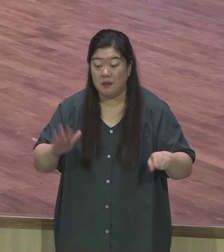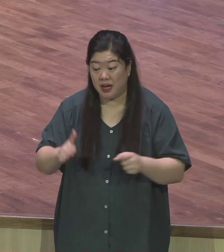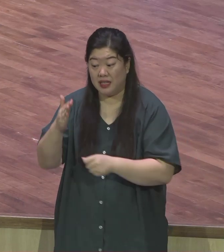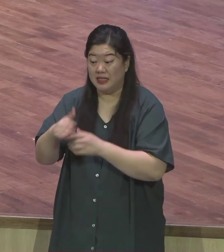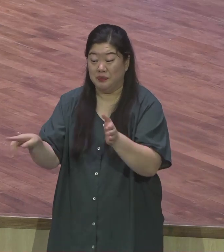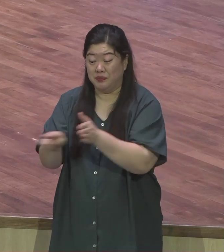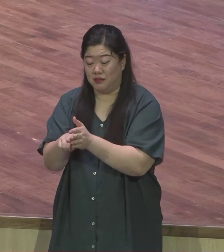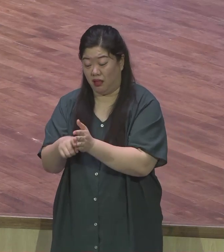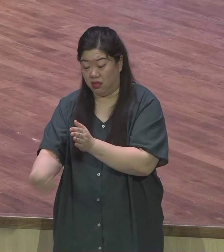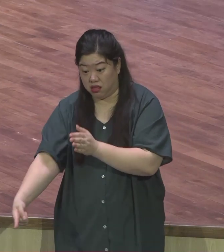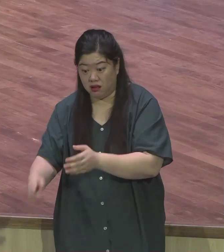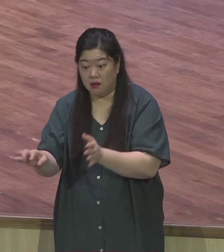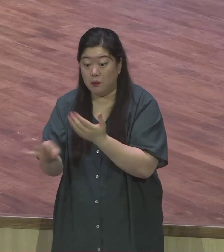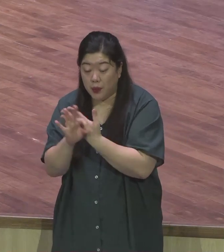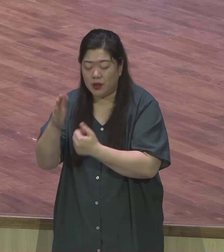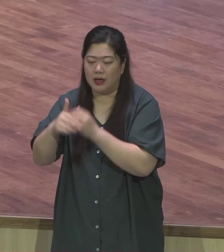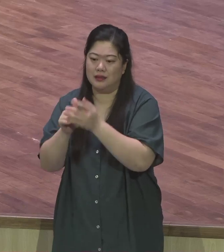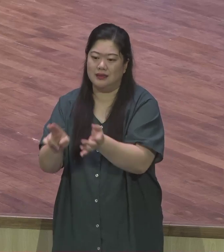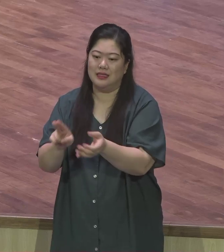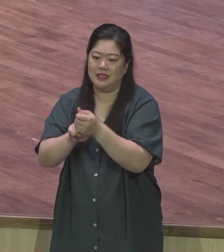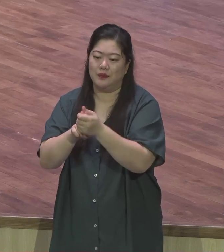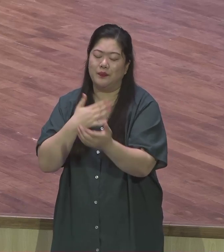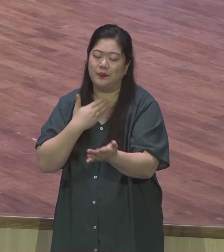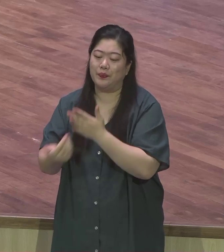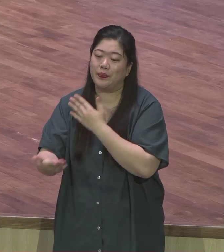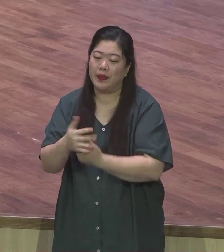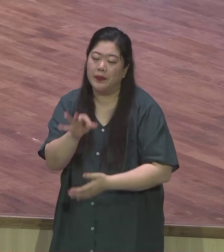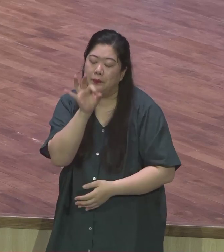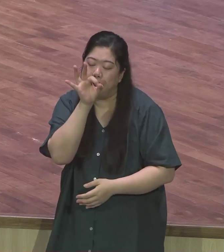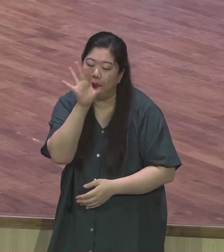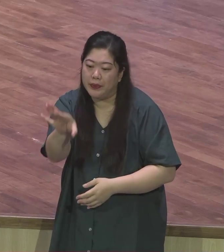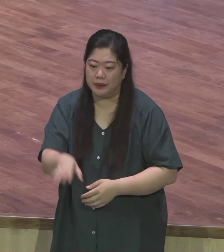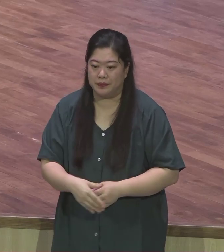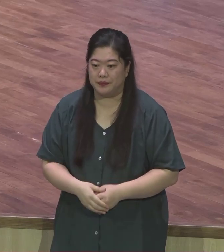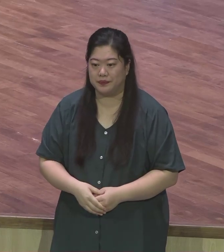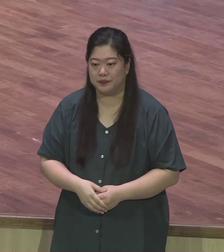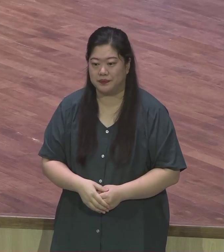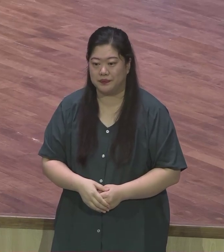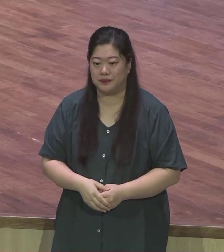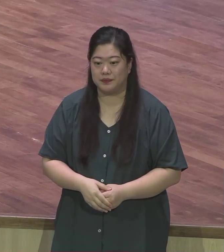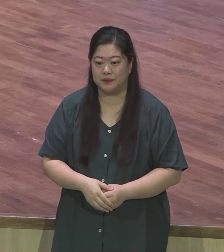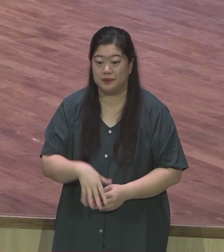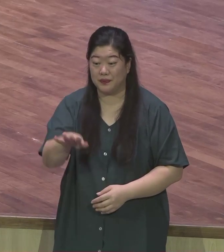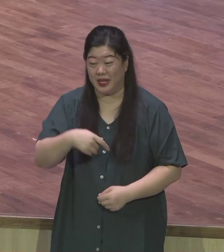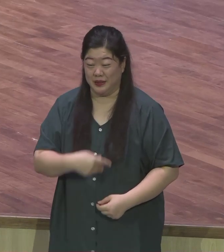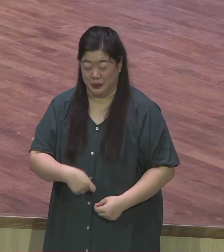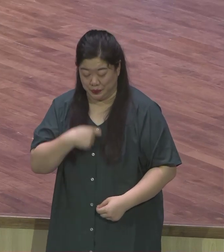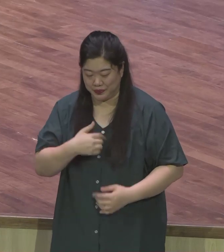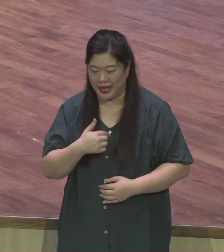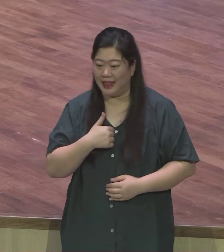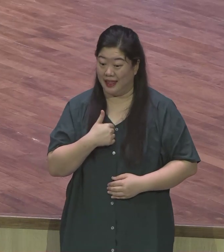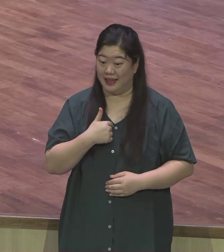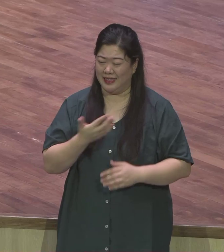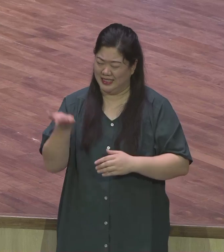없다는 것입니다 제가 인간관계로 힘들었을 때 사실 그때 제가 붙잡았던 말씀이 자문 29장 25절